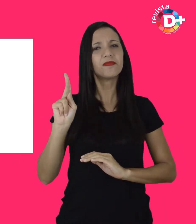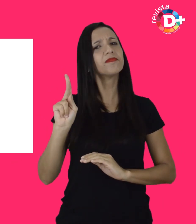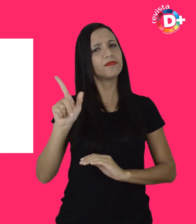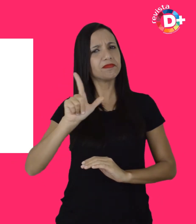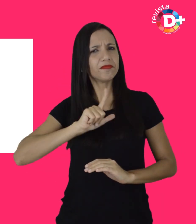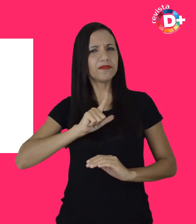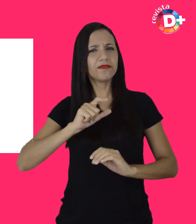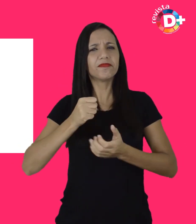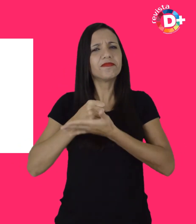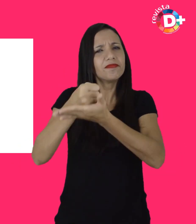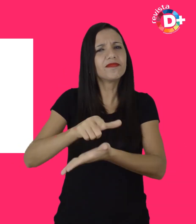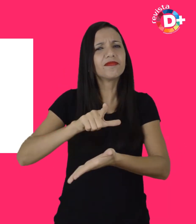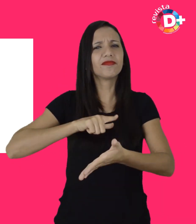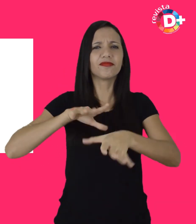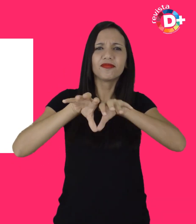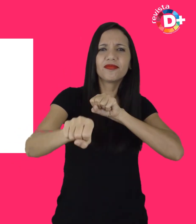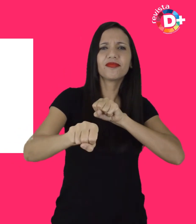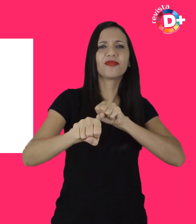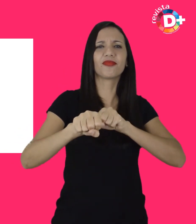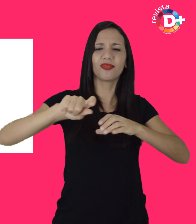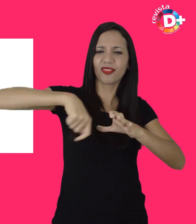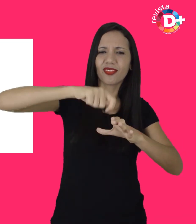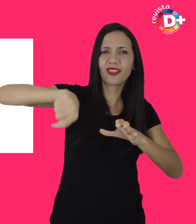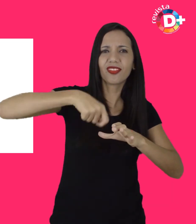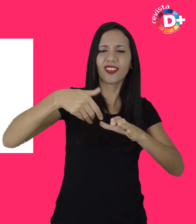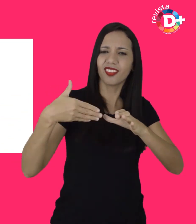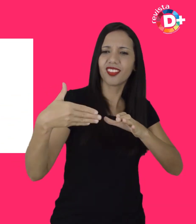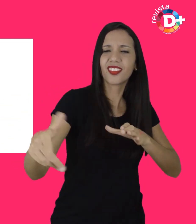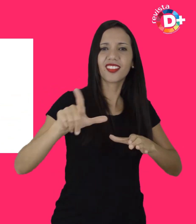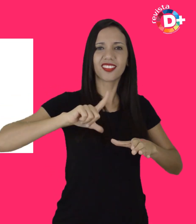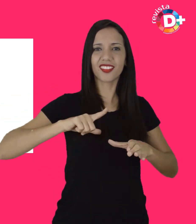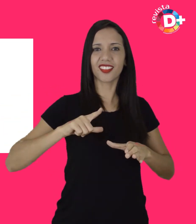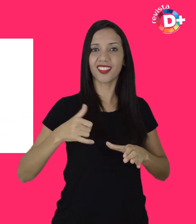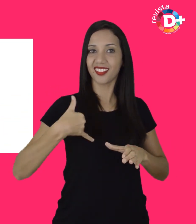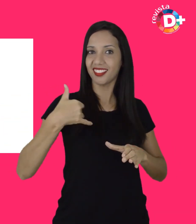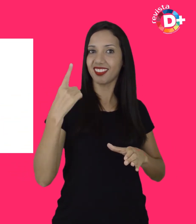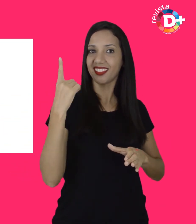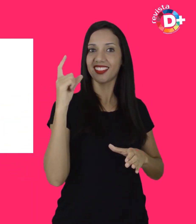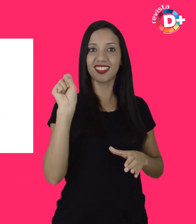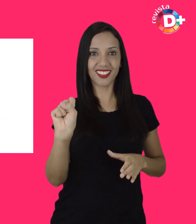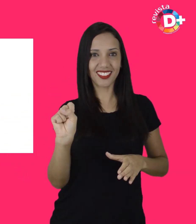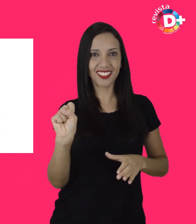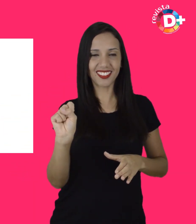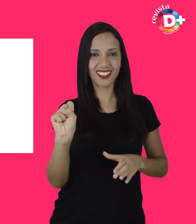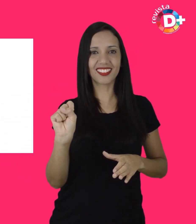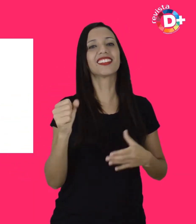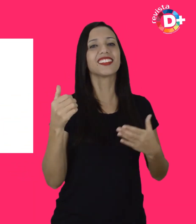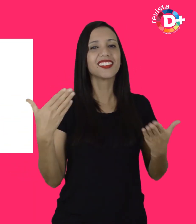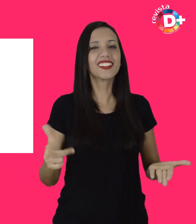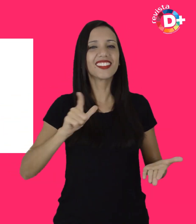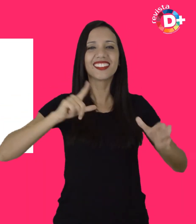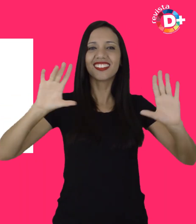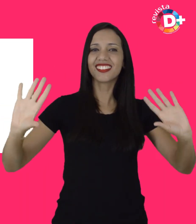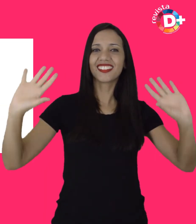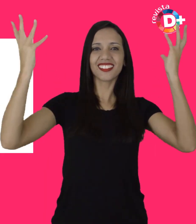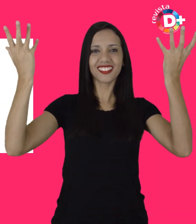culinária para os que têm a partir de 18 anos Para celebrar essa data especial